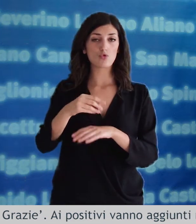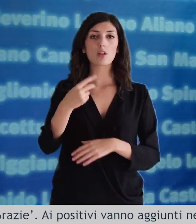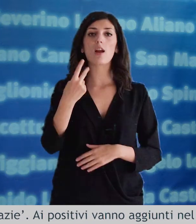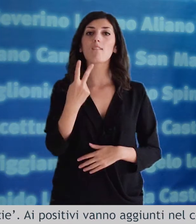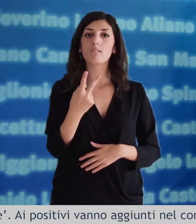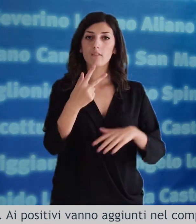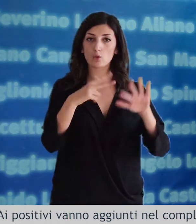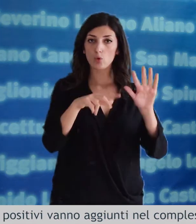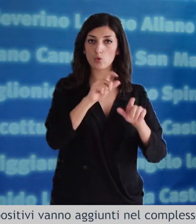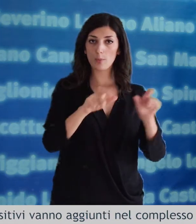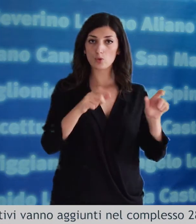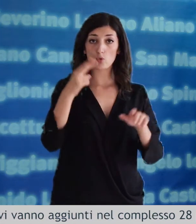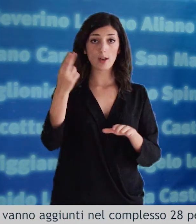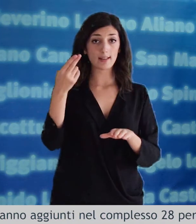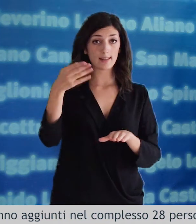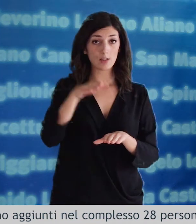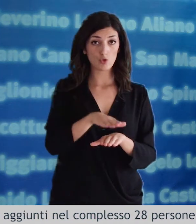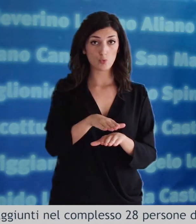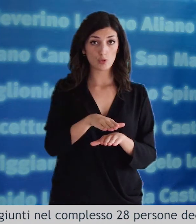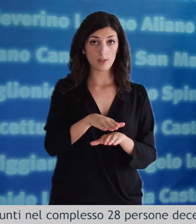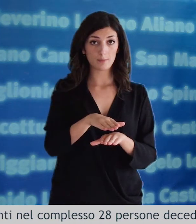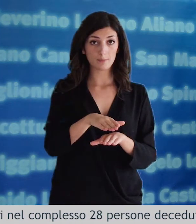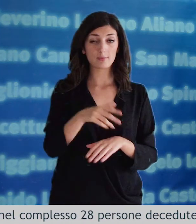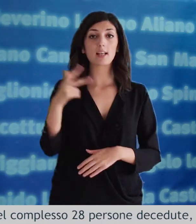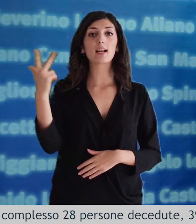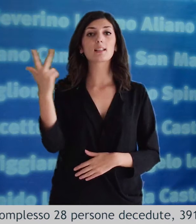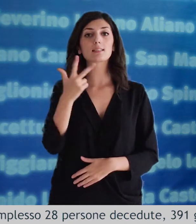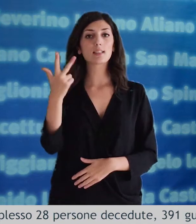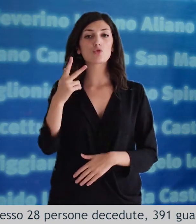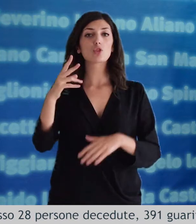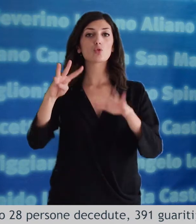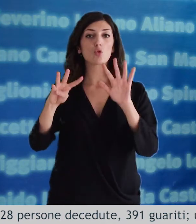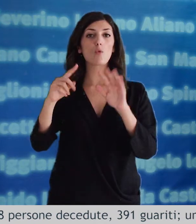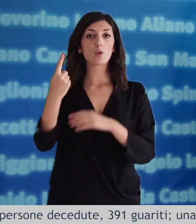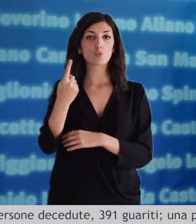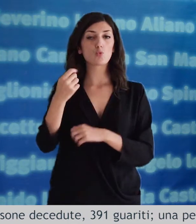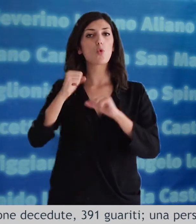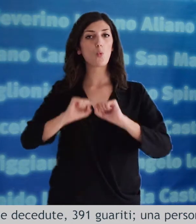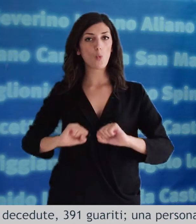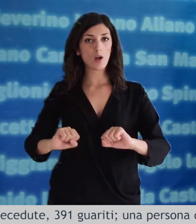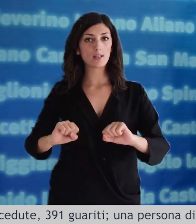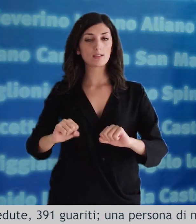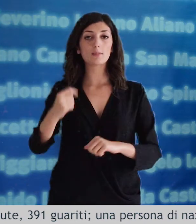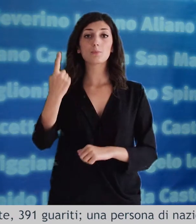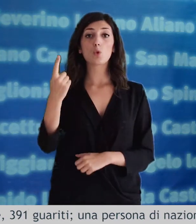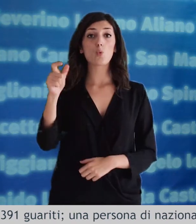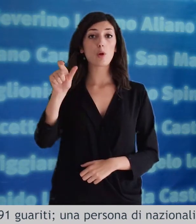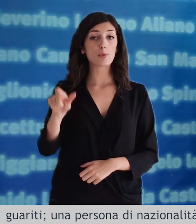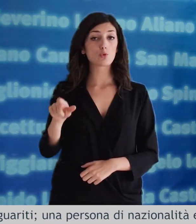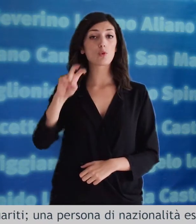28 persone decedute 391 guariti una persona di